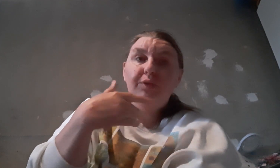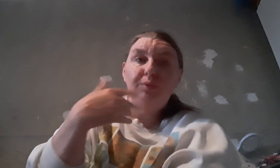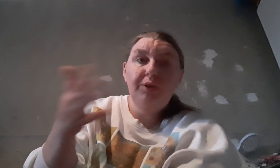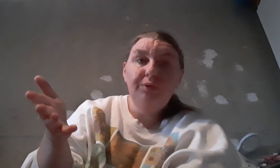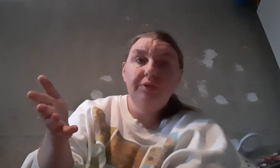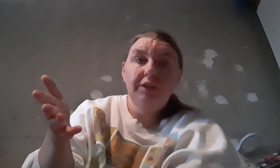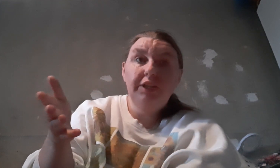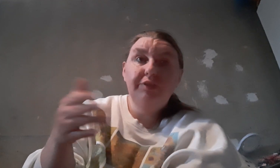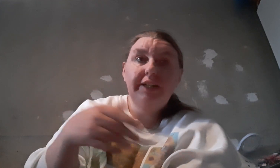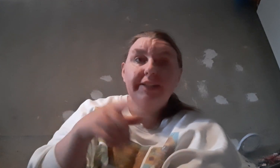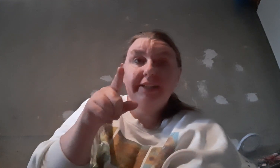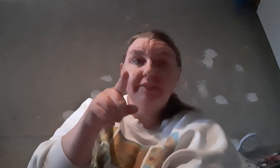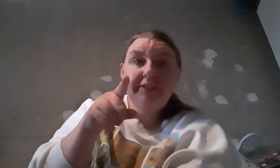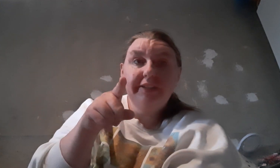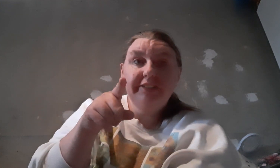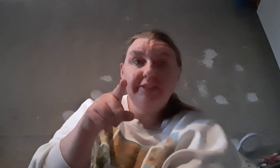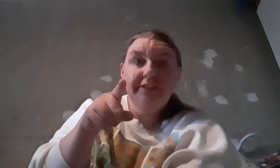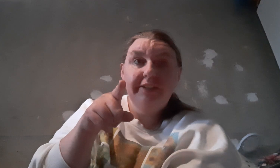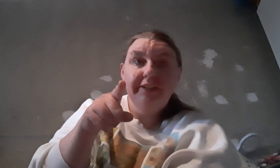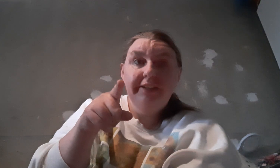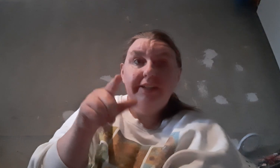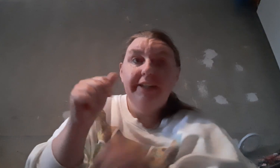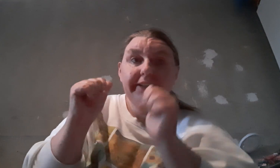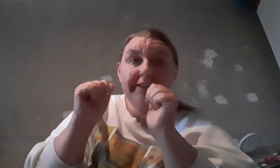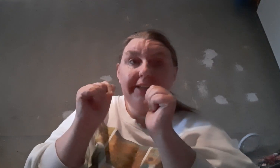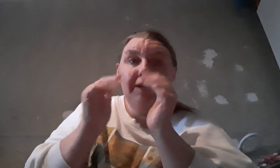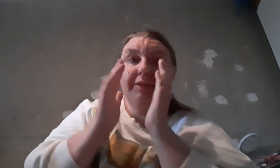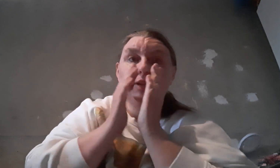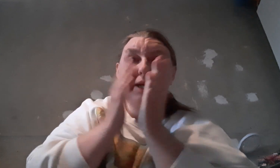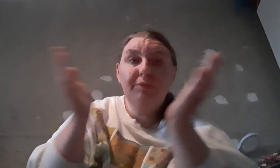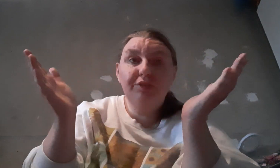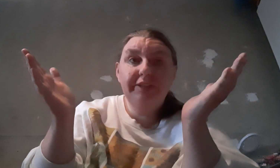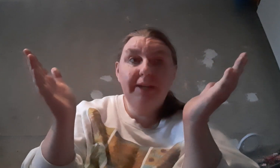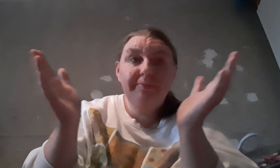des gros bisous et je vous dis à très très vite sa chaîne de cristal bisous et d'amour je vous aime